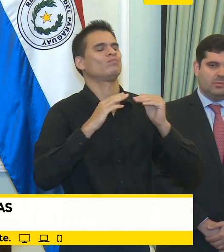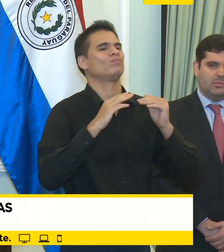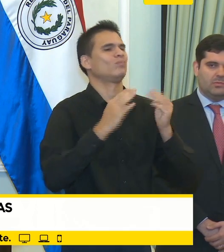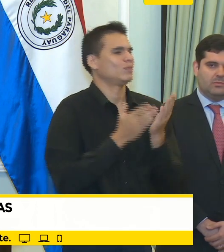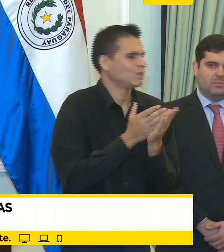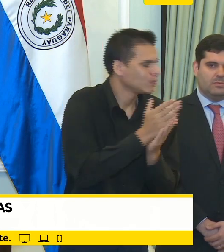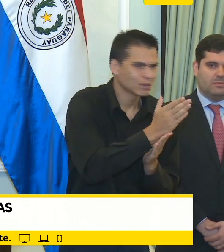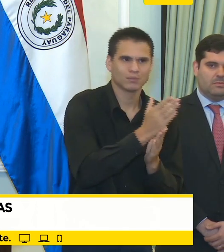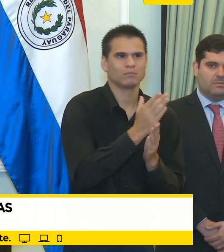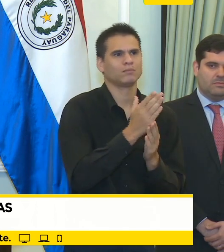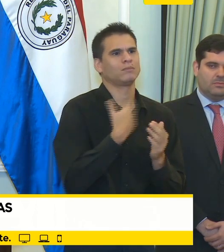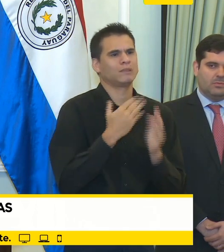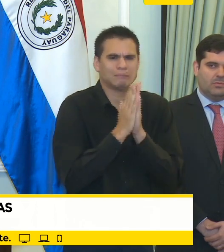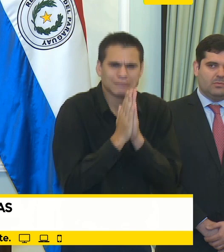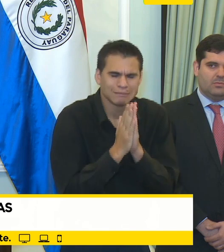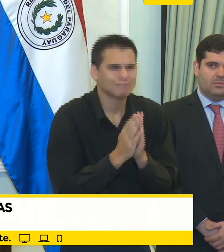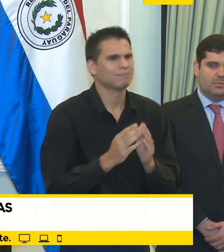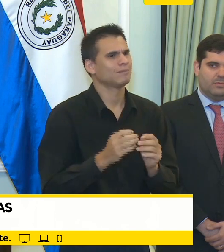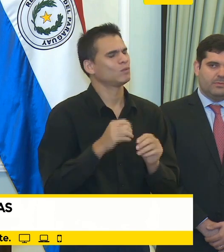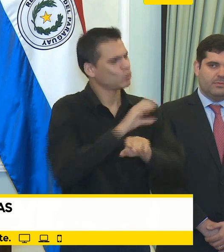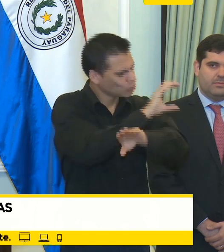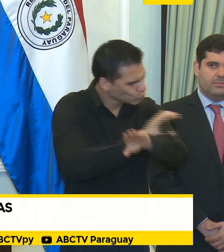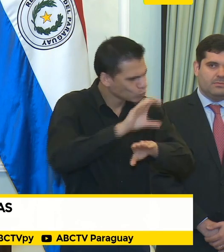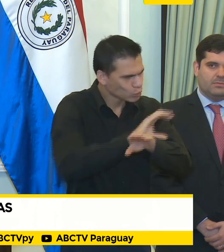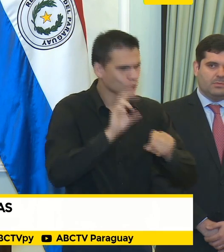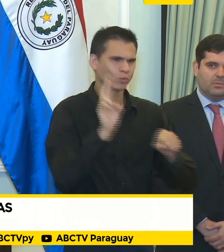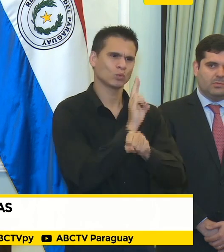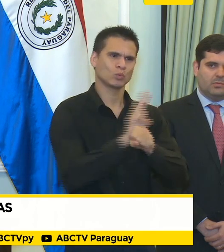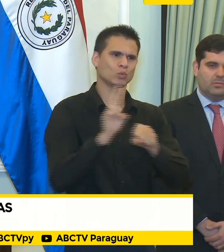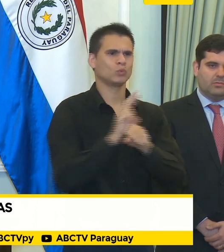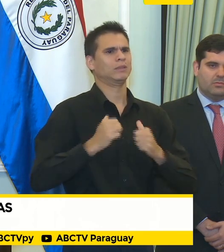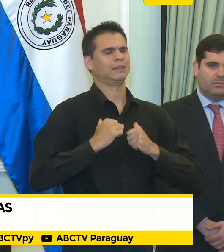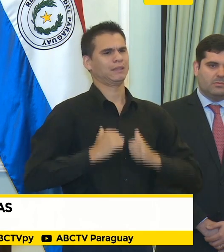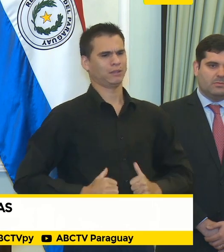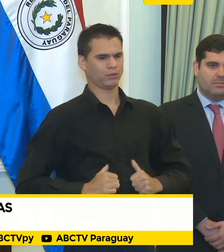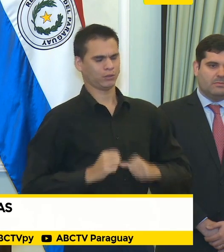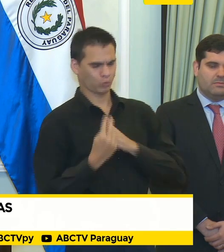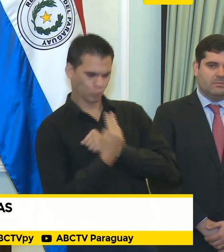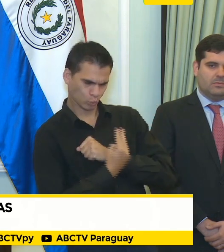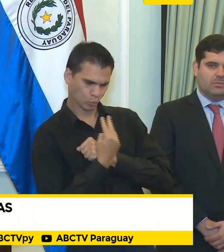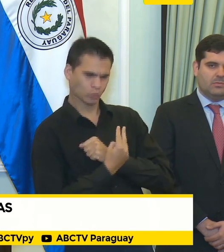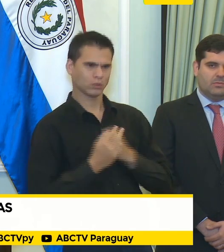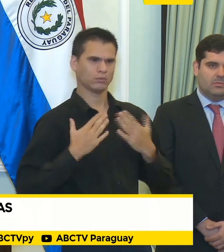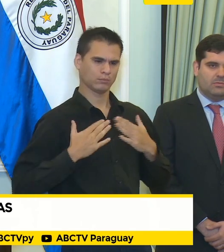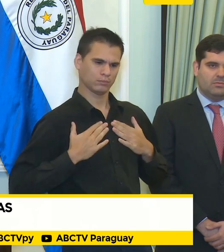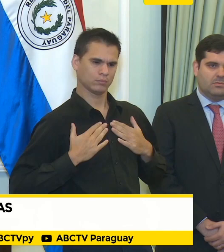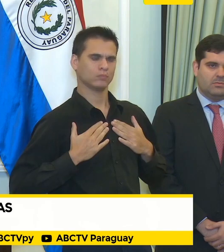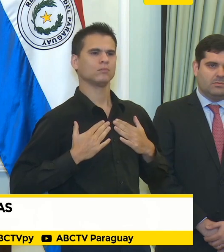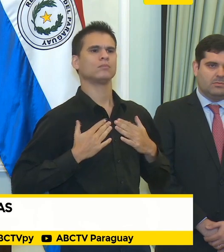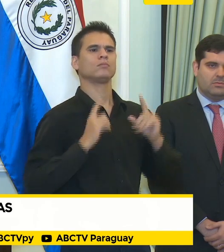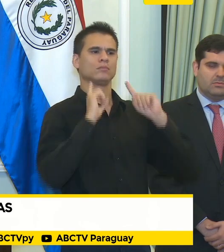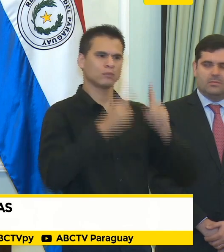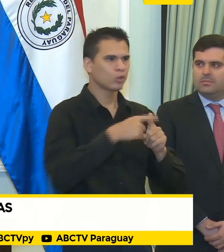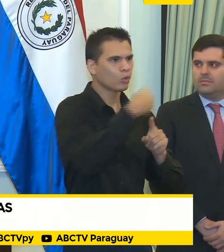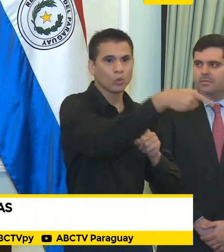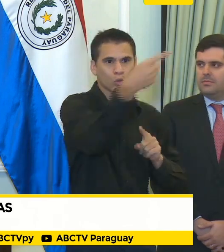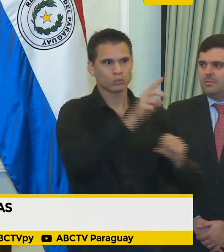sigan incresentando estas medidas sanitarias para protegerse a sí mismos y especialmente para proteger a